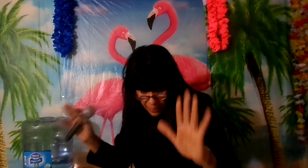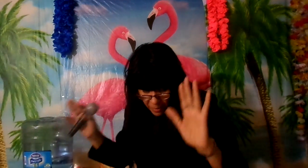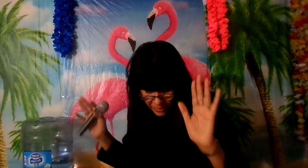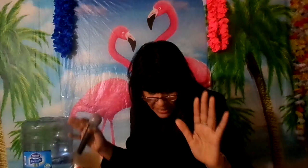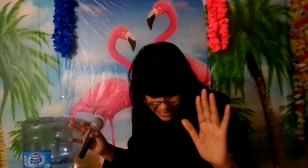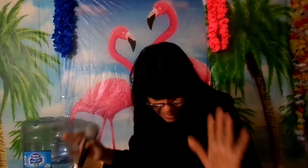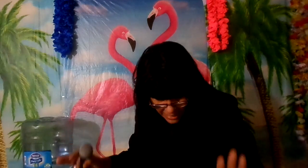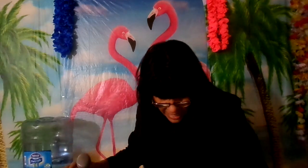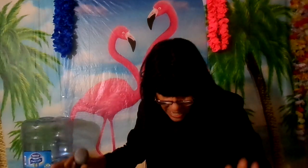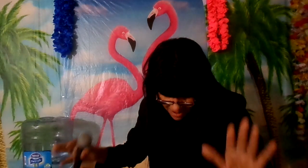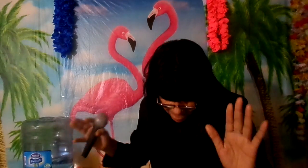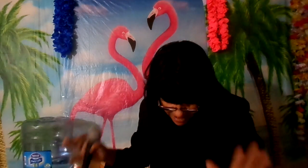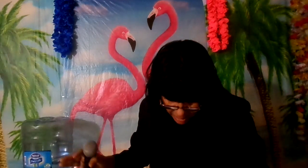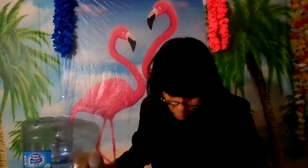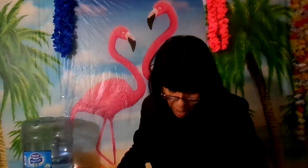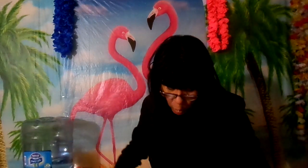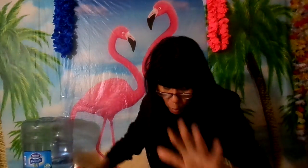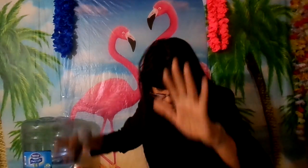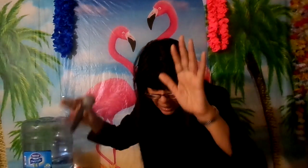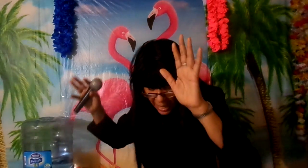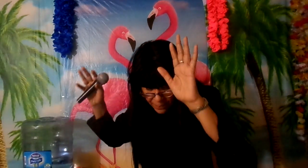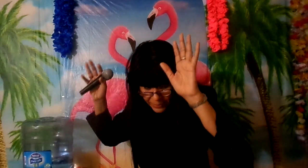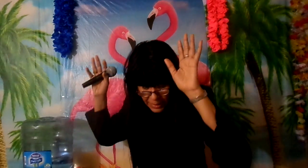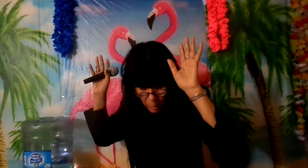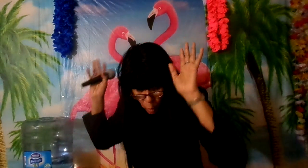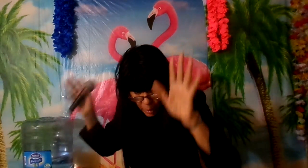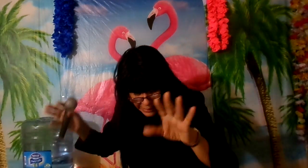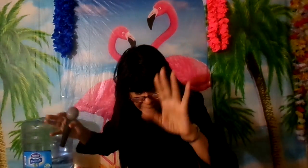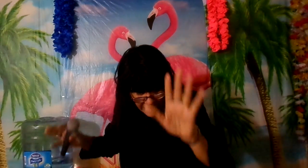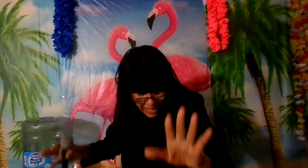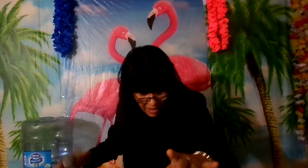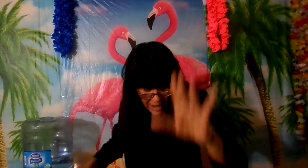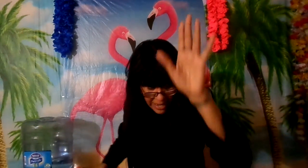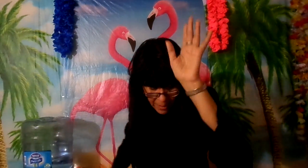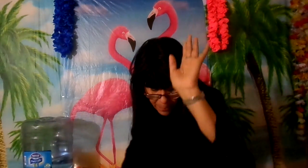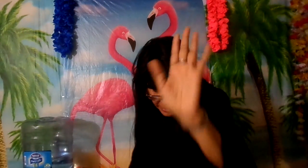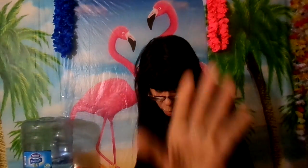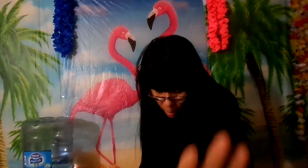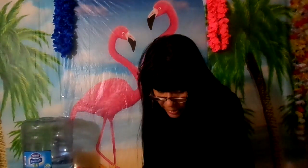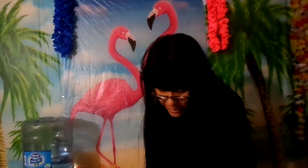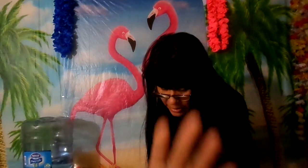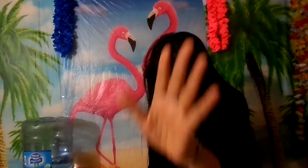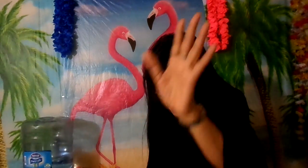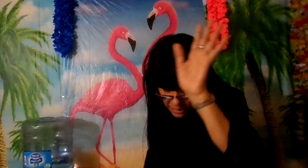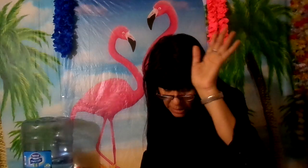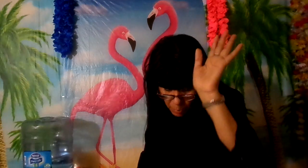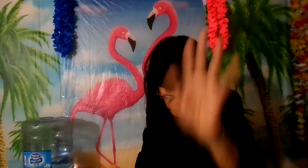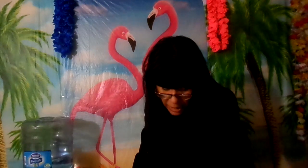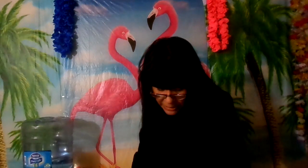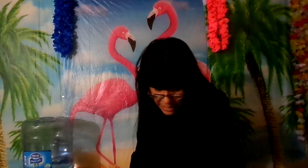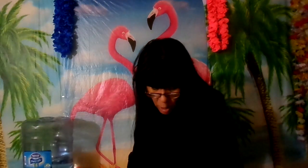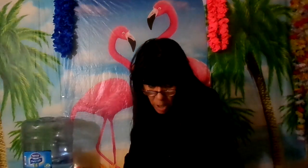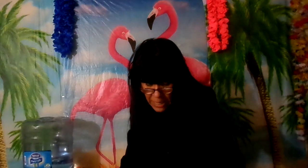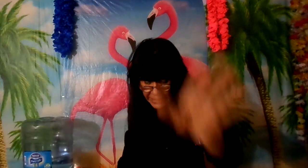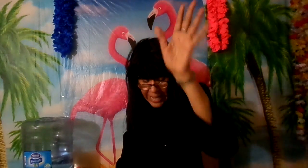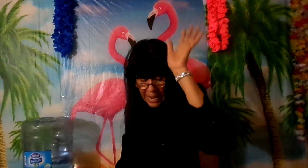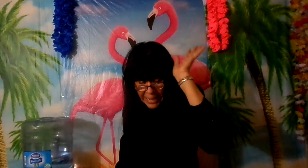profetizar el infierno algún lugar de tinieblas espirituales moraderos de ángeles